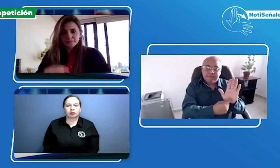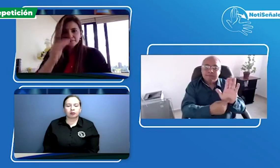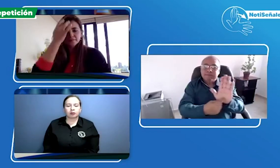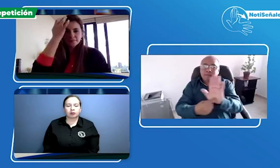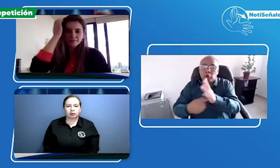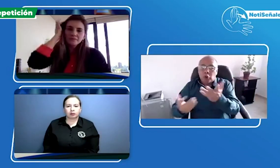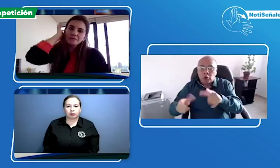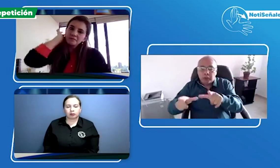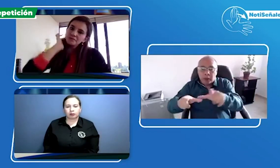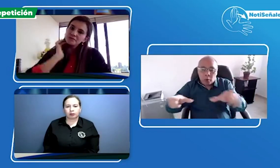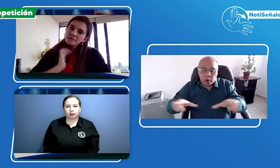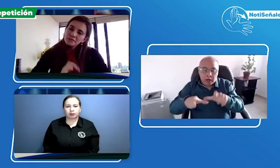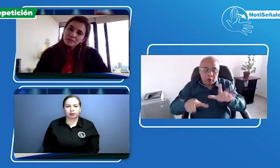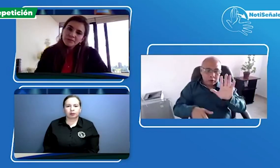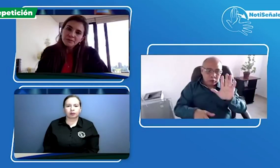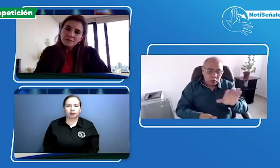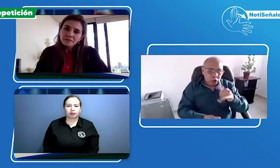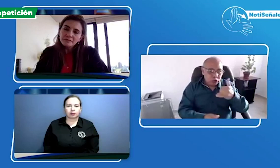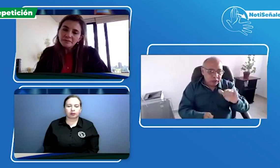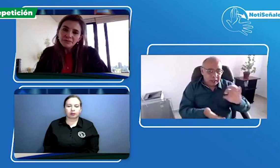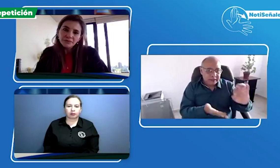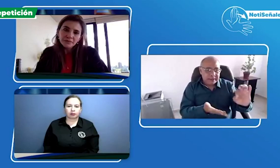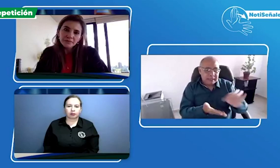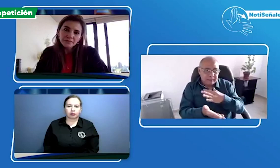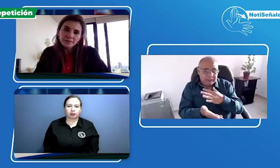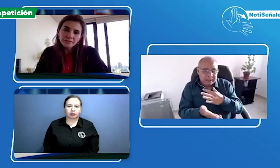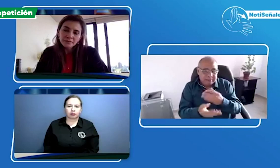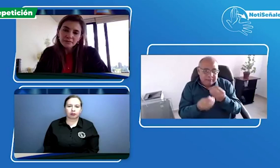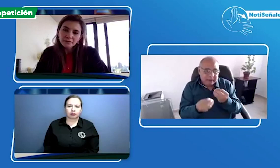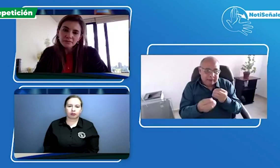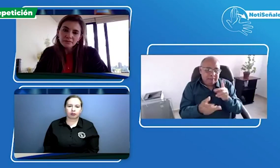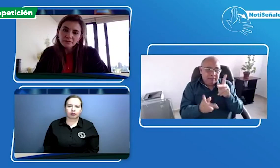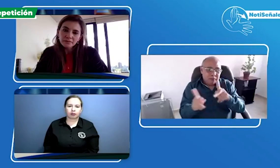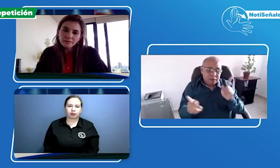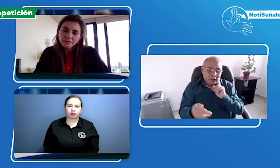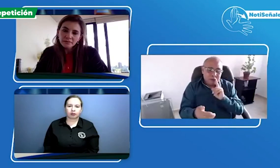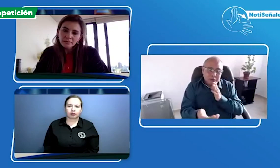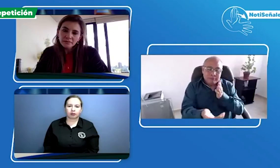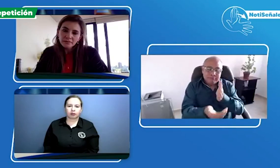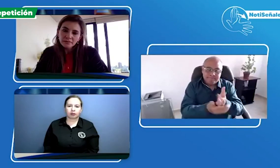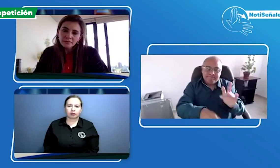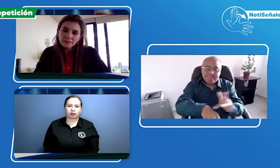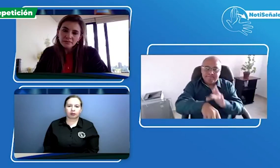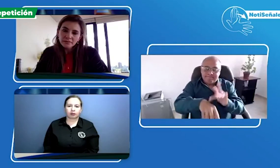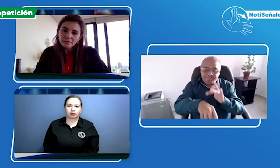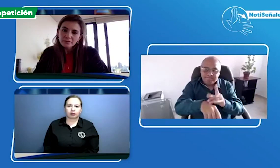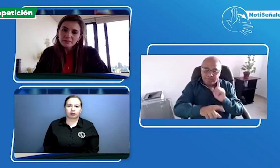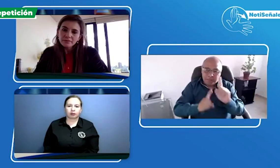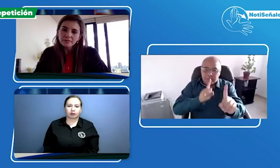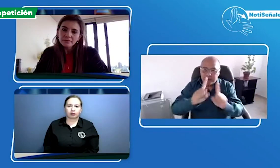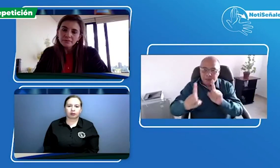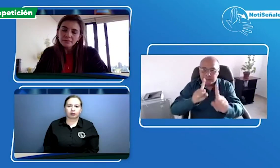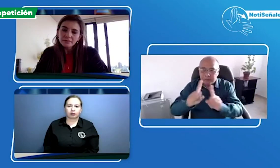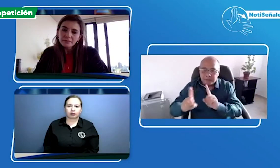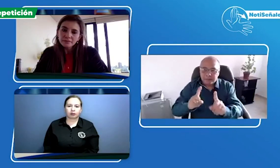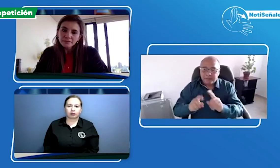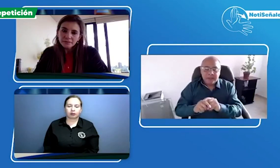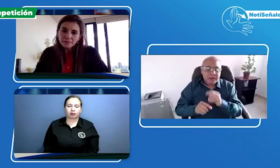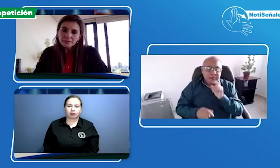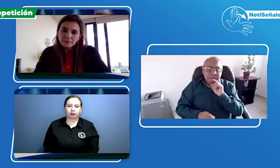y pues el objetivo de Fenascol es poder mostrar esta clase de espacios que ya son accesibles a través del Servir del servicio de interpretación